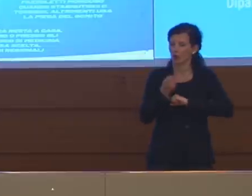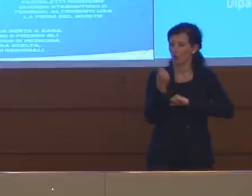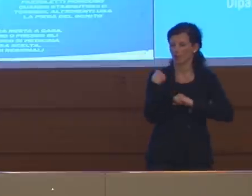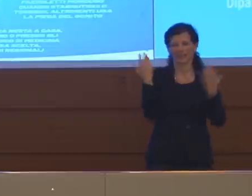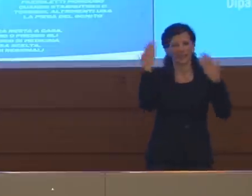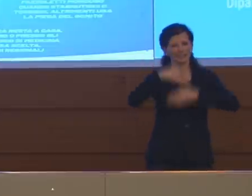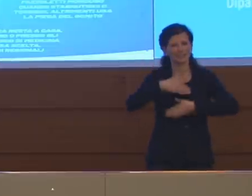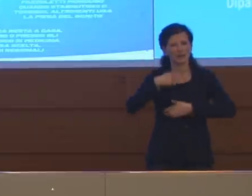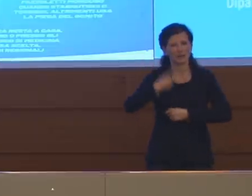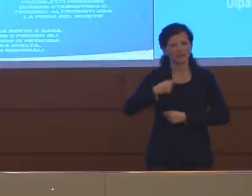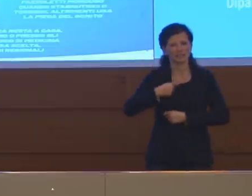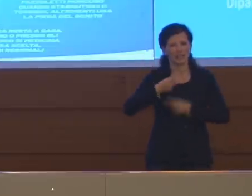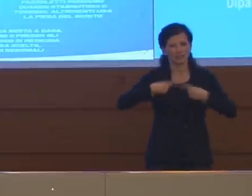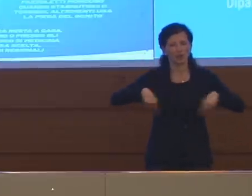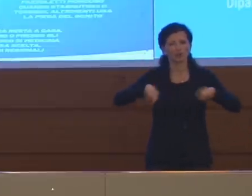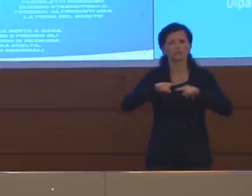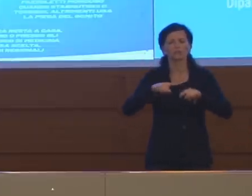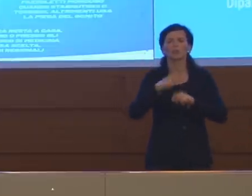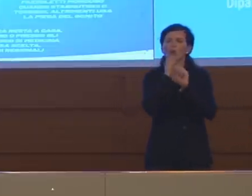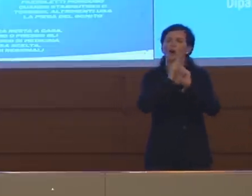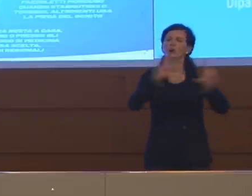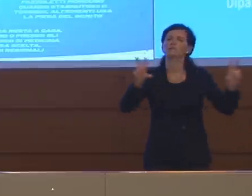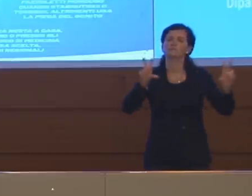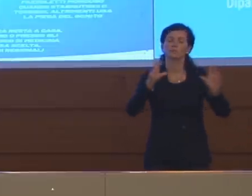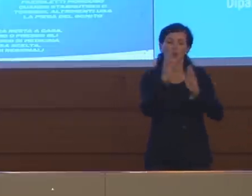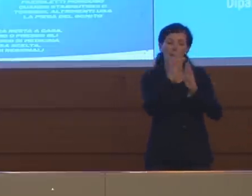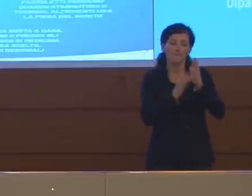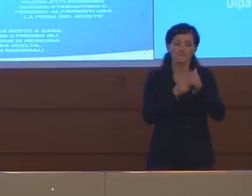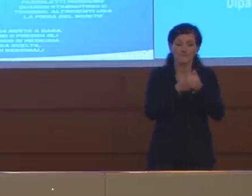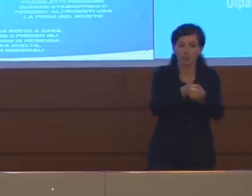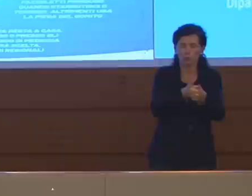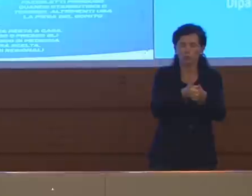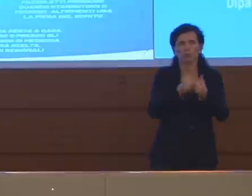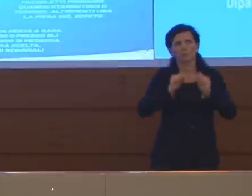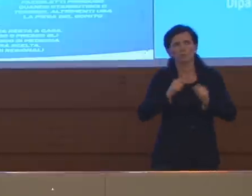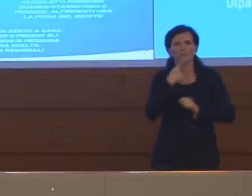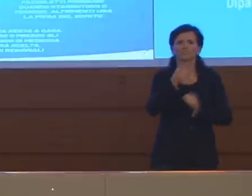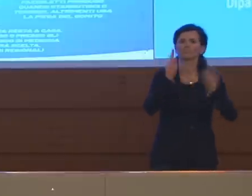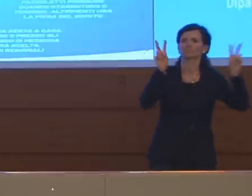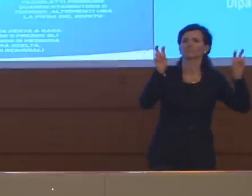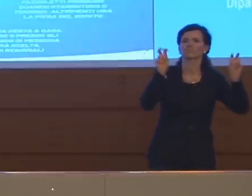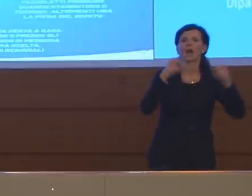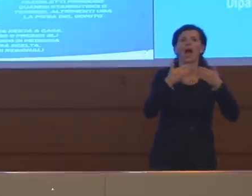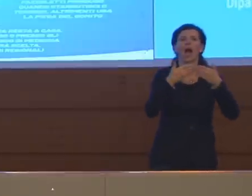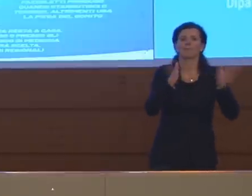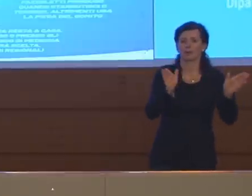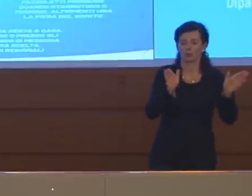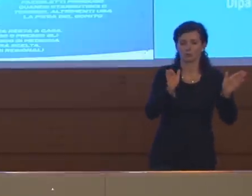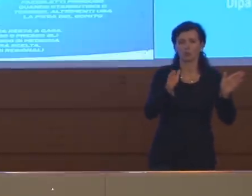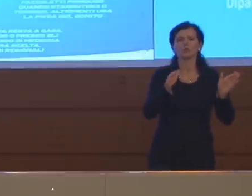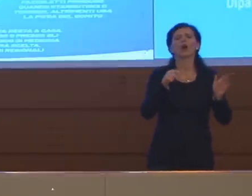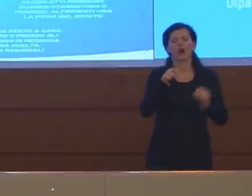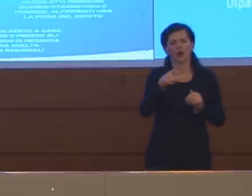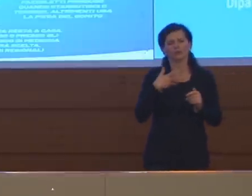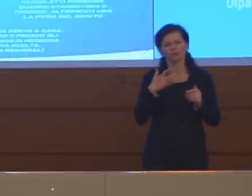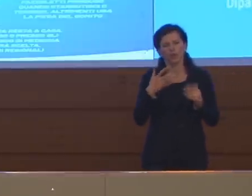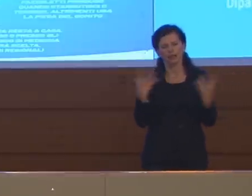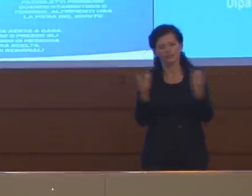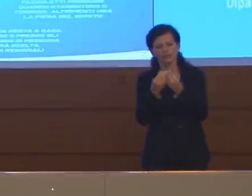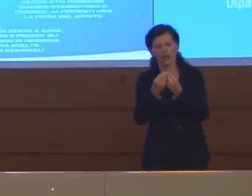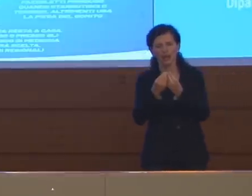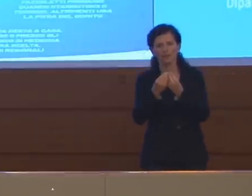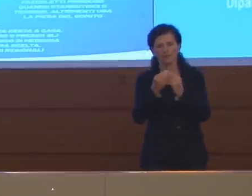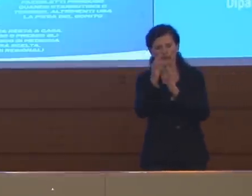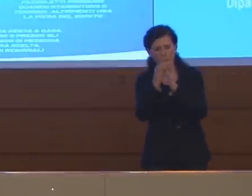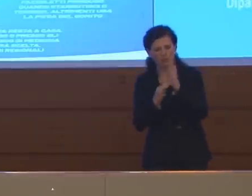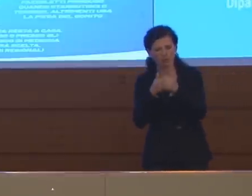Presidente del Consiglio abbia annunciato come accanto a delle misure di, chiamiamole, apertura, tra virgolette, sono accompagnate dalle misure di monitoraggio